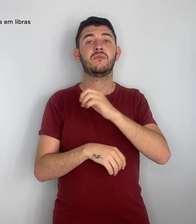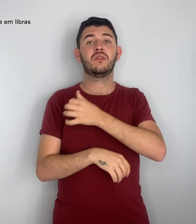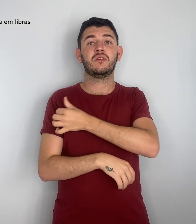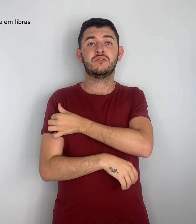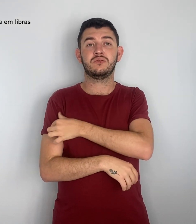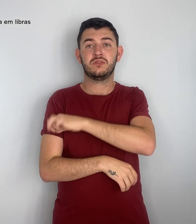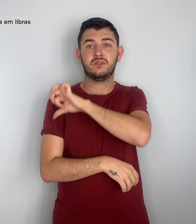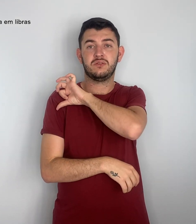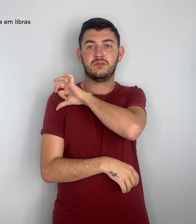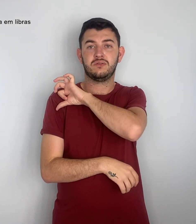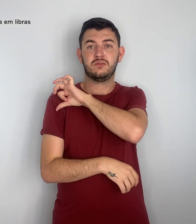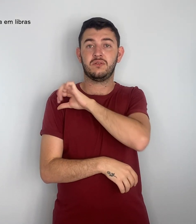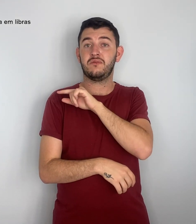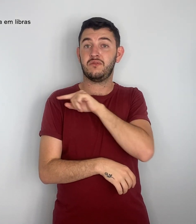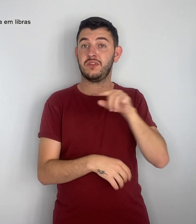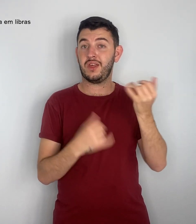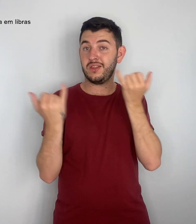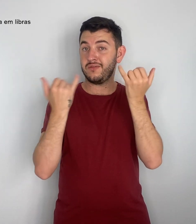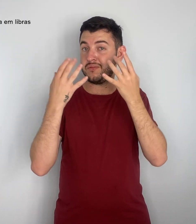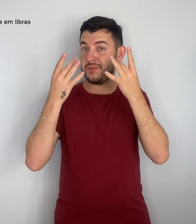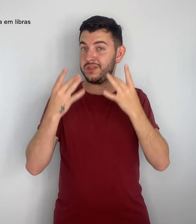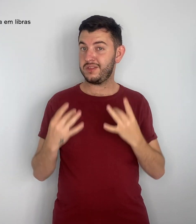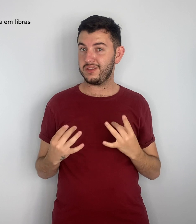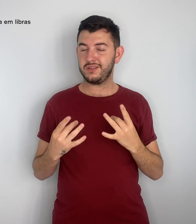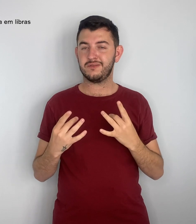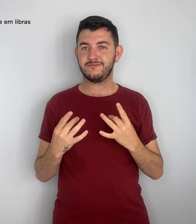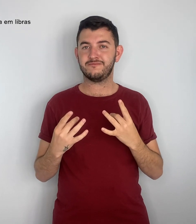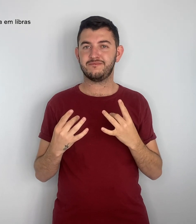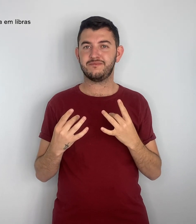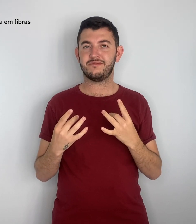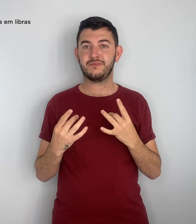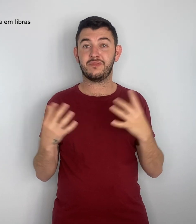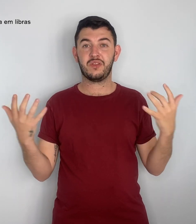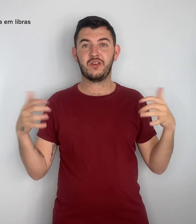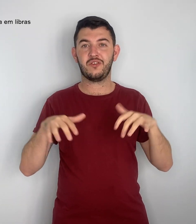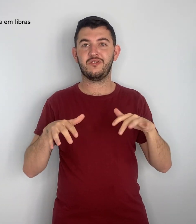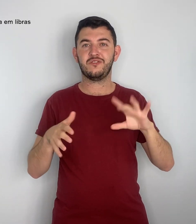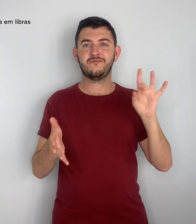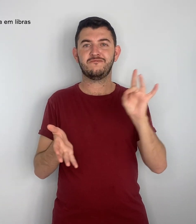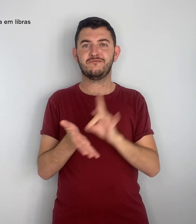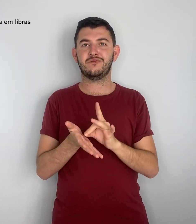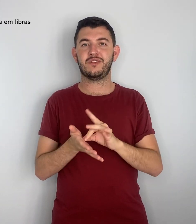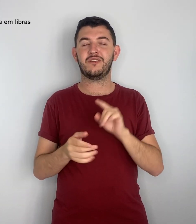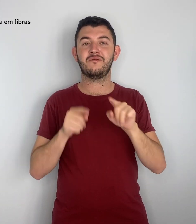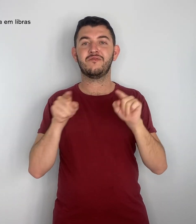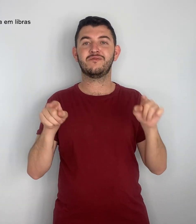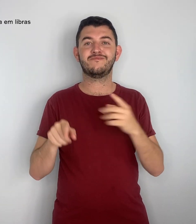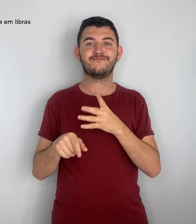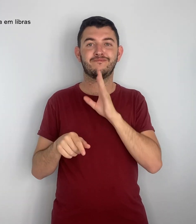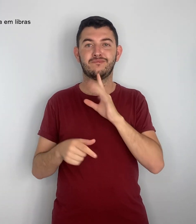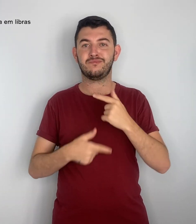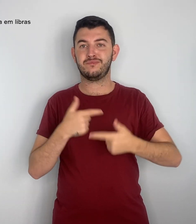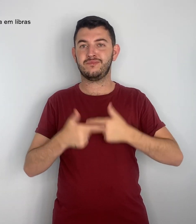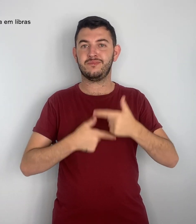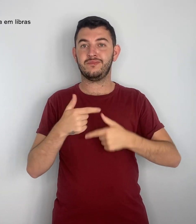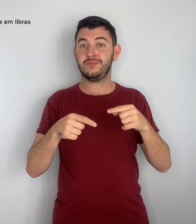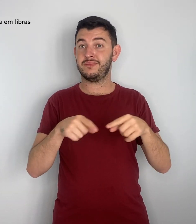Saiba mais, por uma inclusão verdadeira, conheça o trabalho da sala de recursos